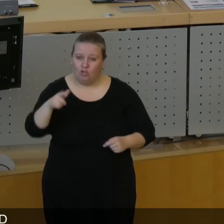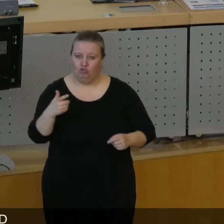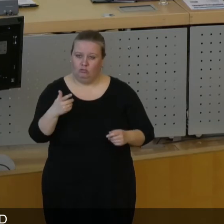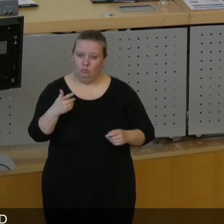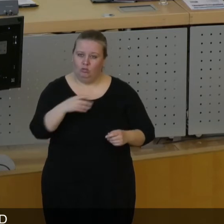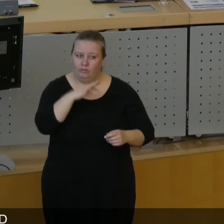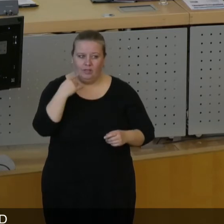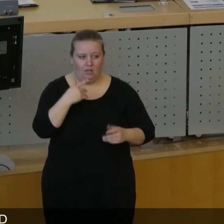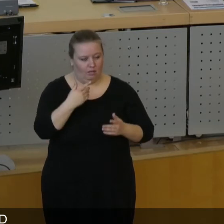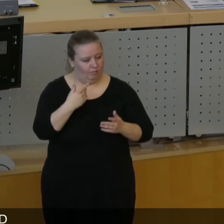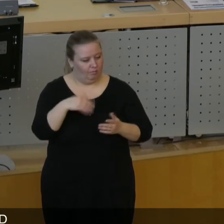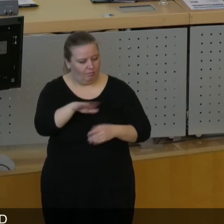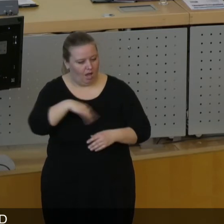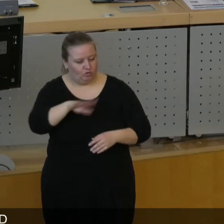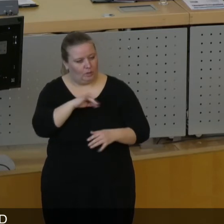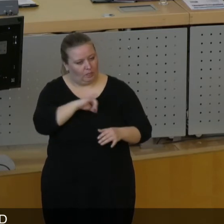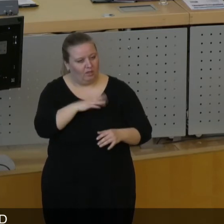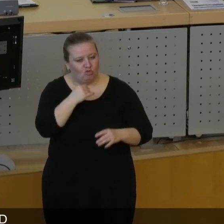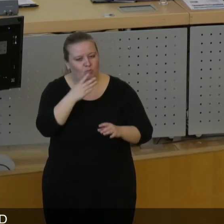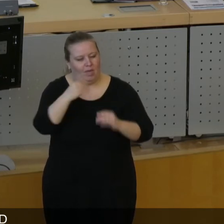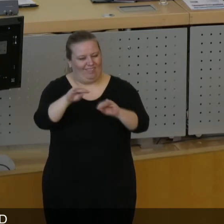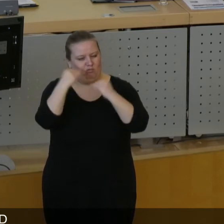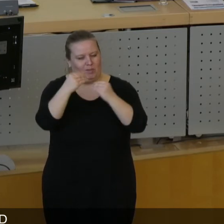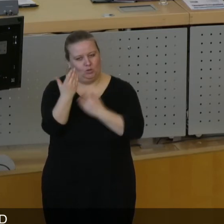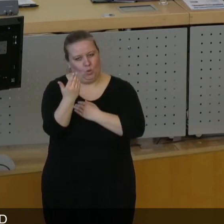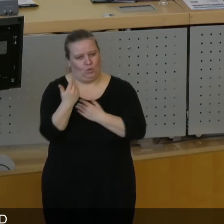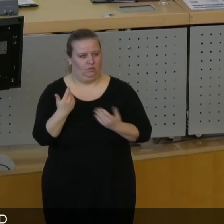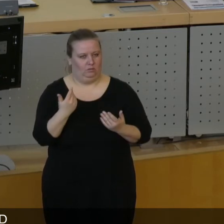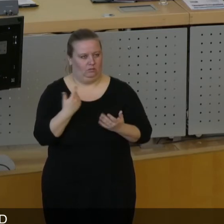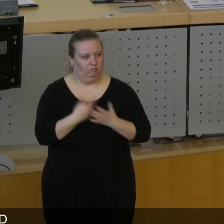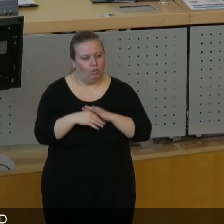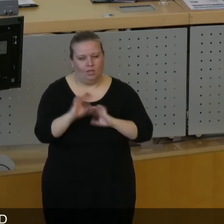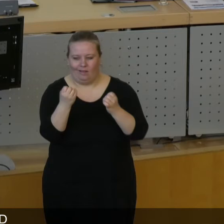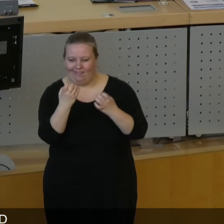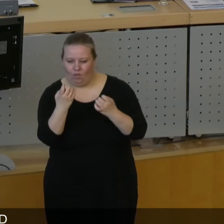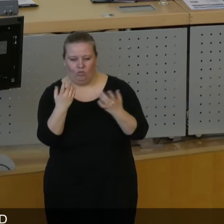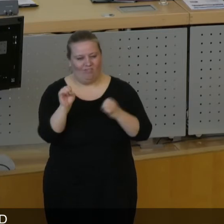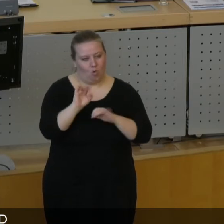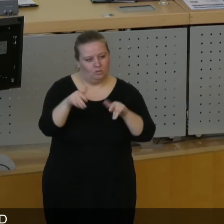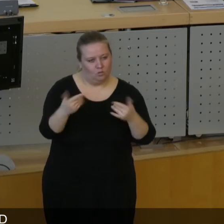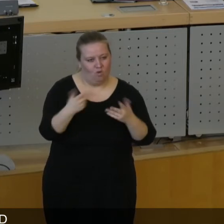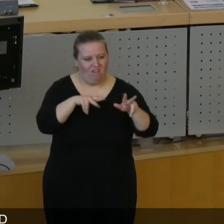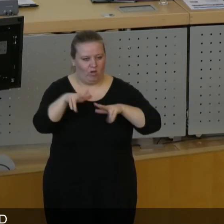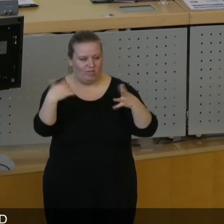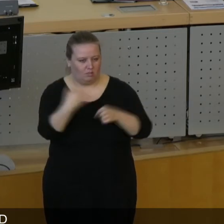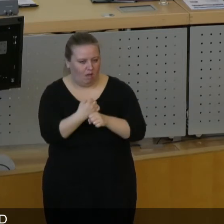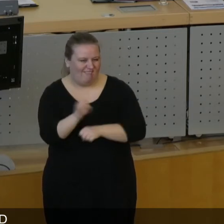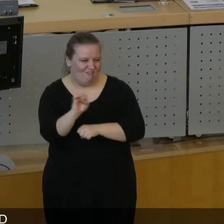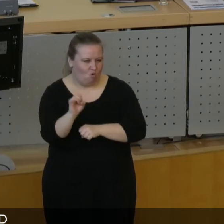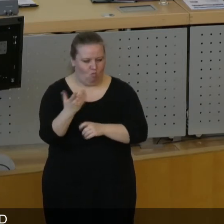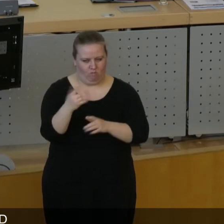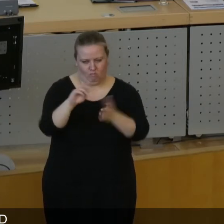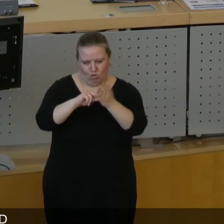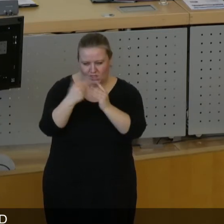ganz vielen Stellen vor allen Dingen das Bedürfnis, mehr Informationen zu bekommen, Erklärungen zu bekommen, warum die Verwaltung etwas plant, warum die